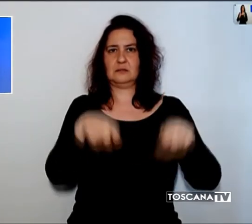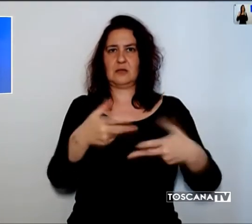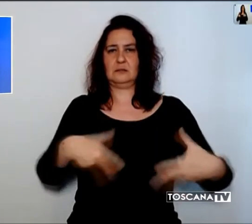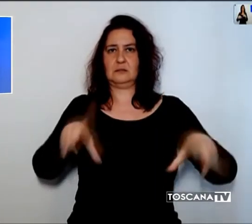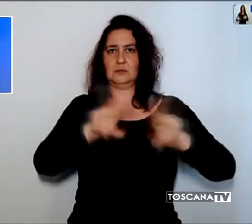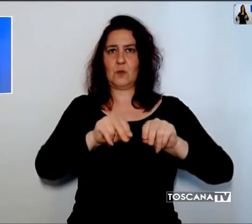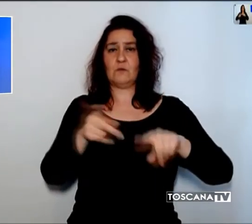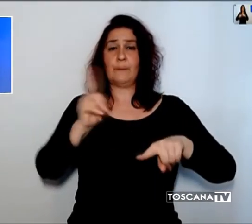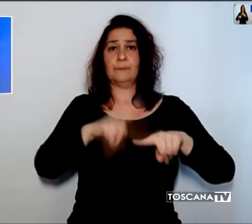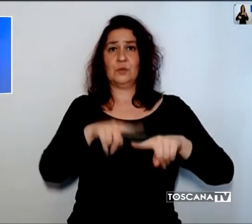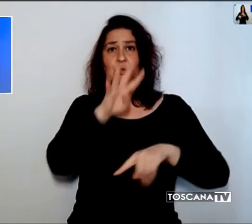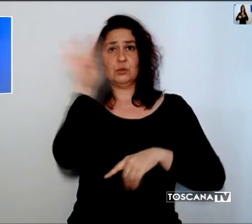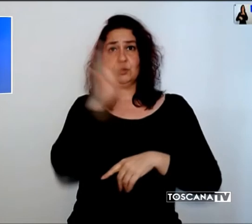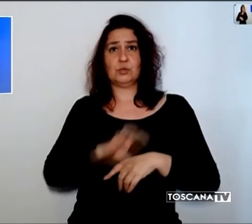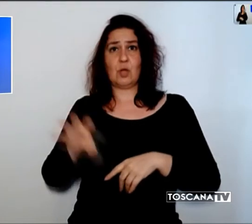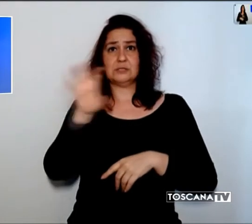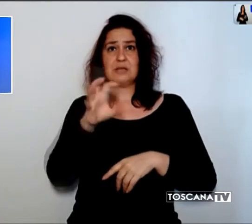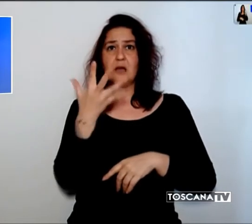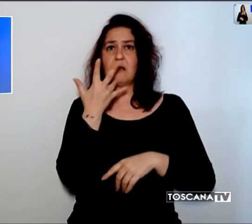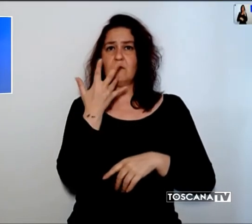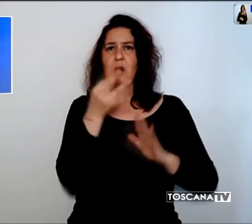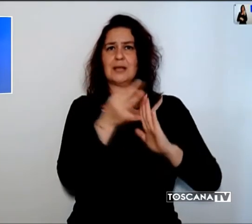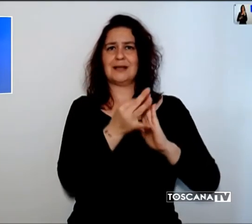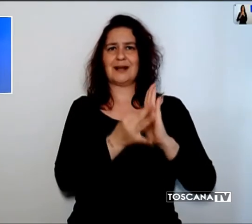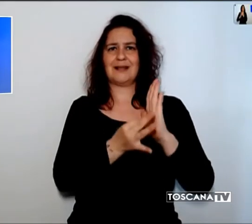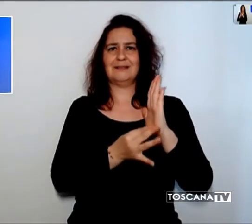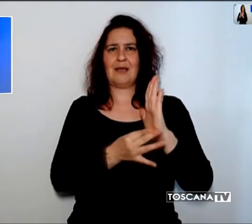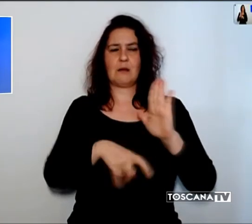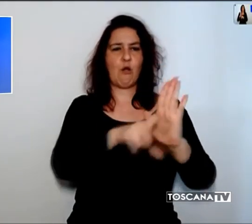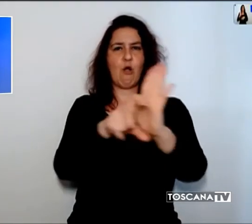toscana dei criteri uguali in tutti i comuni.